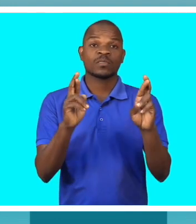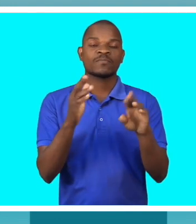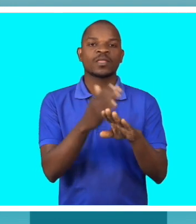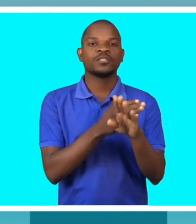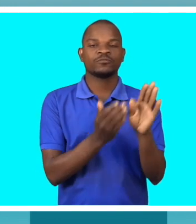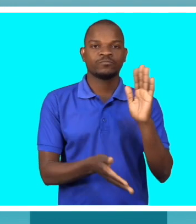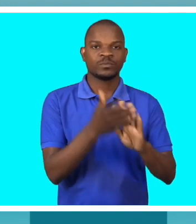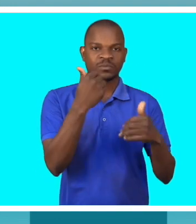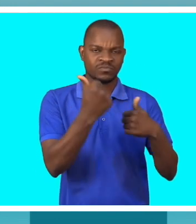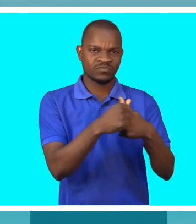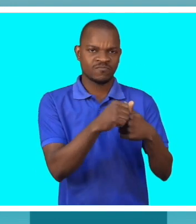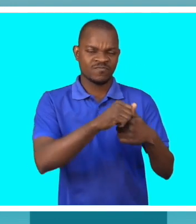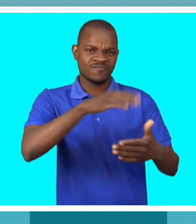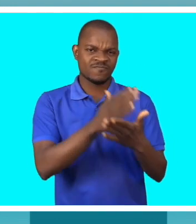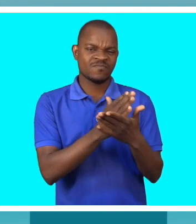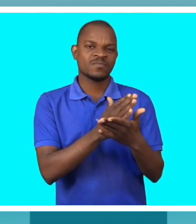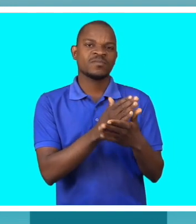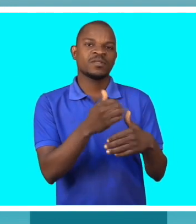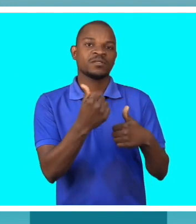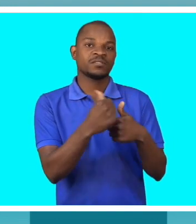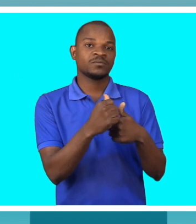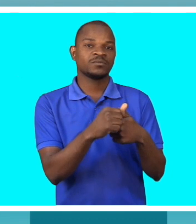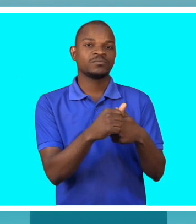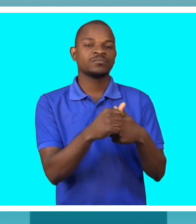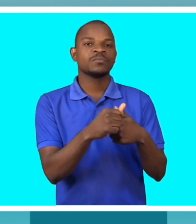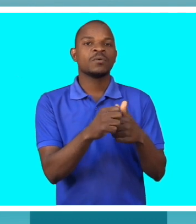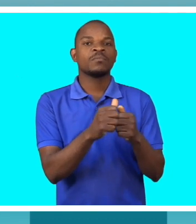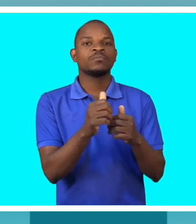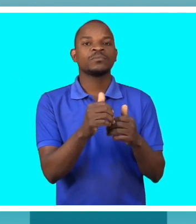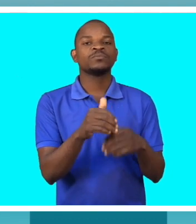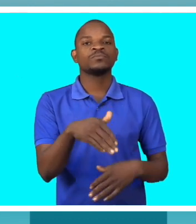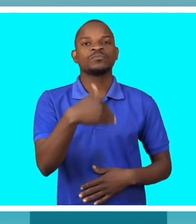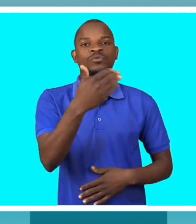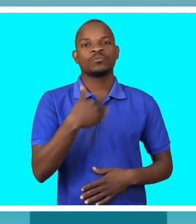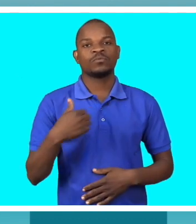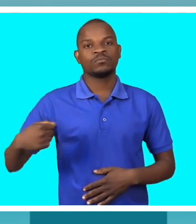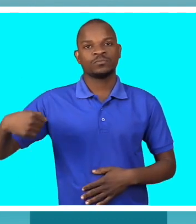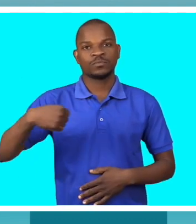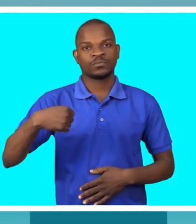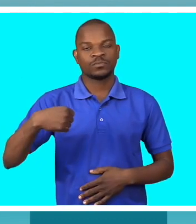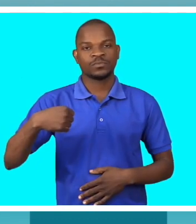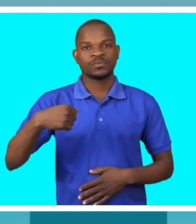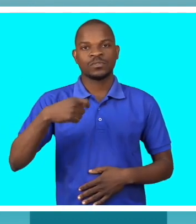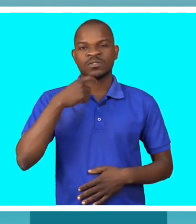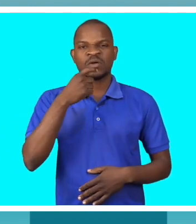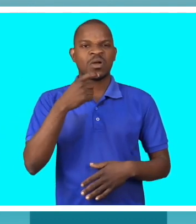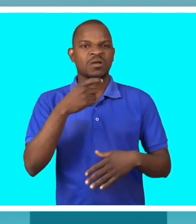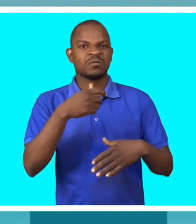seriamente. Então, meu parceiro não me deixou ficar assim tão